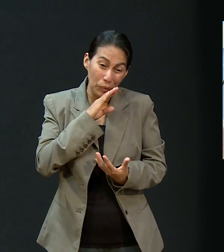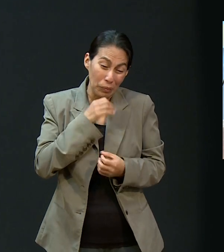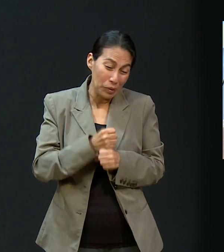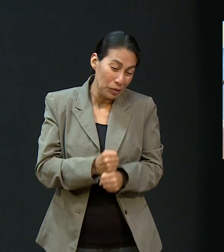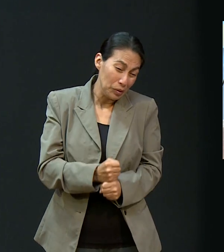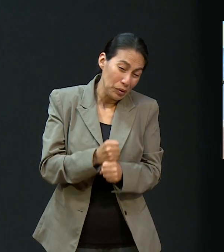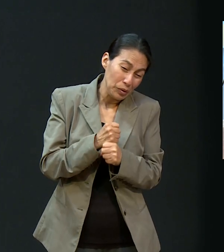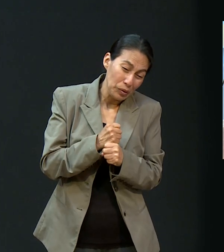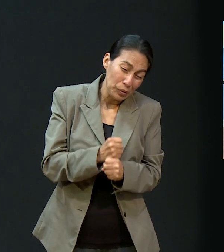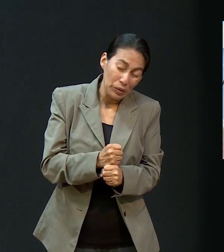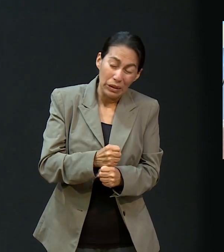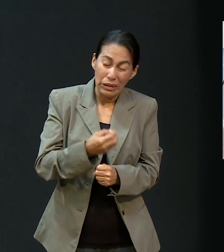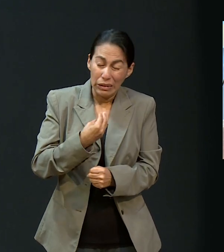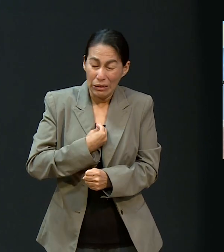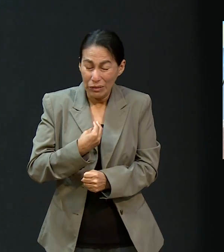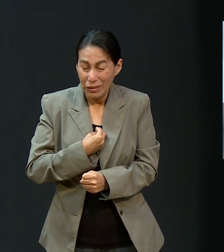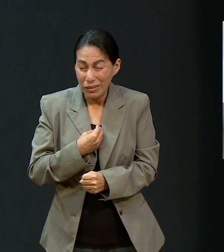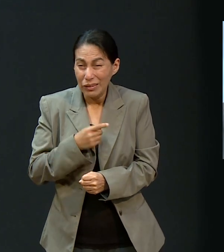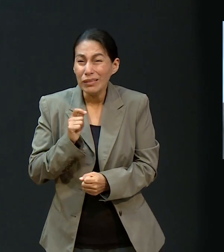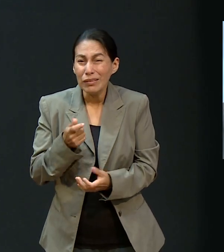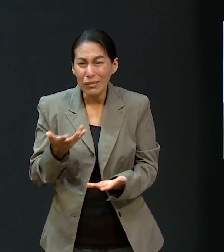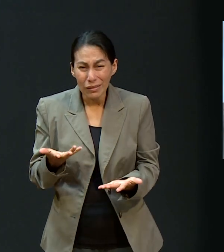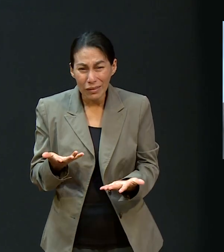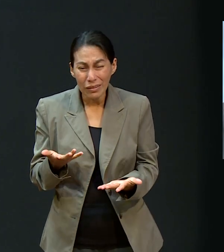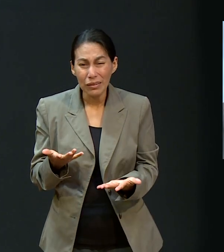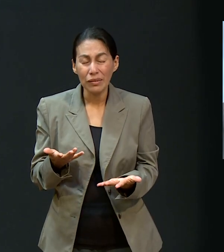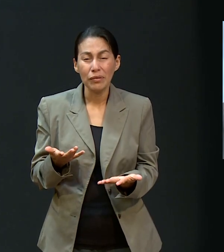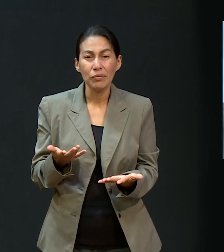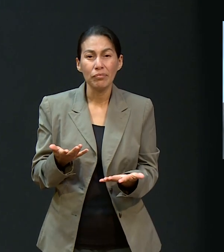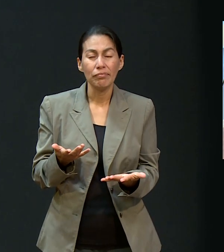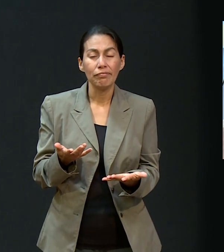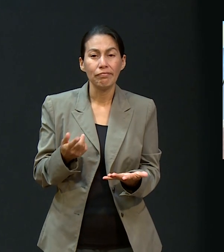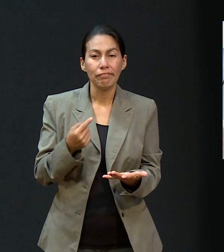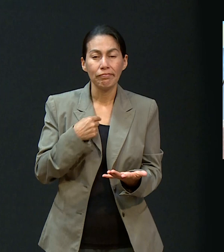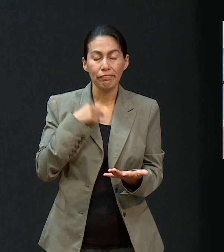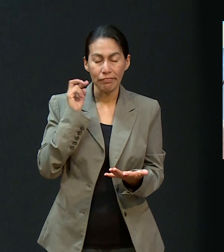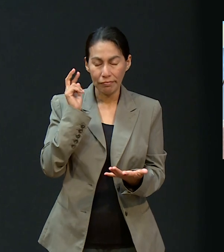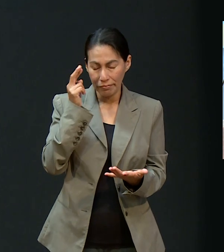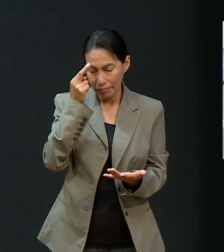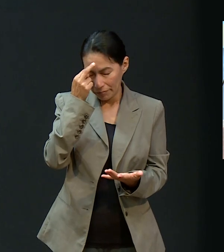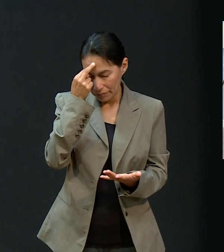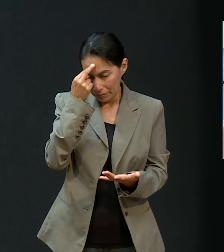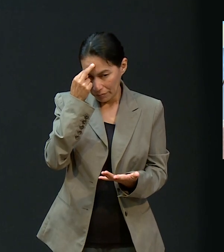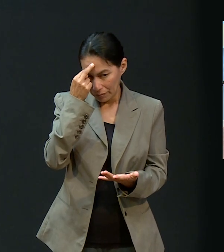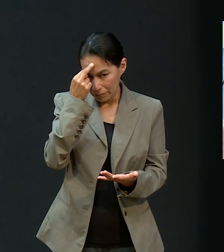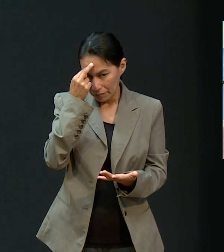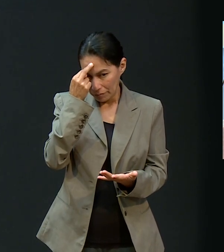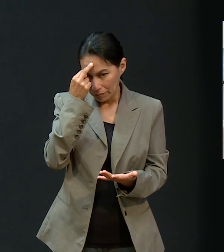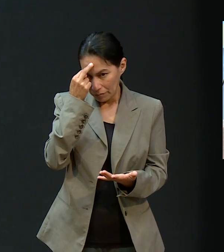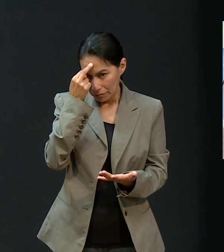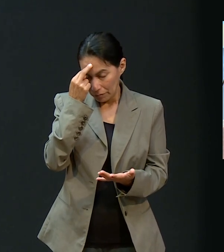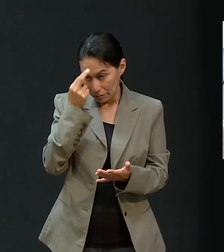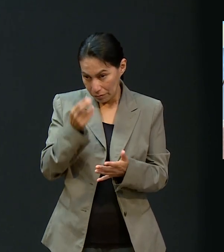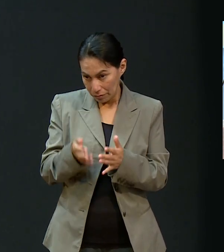sufrir. Y yo decía, ¿cómo puedes soportar tanto dolor? Recuerdo que salgo de ahí